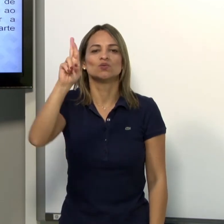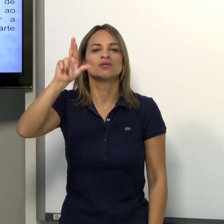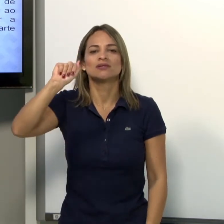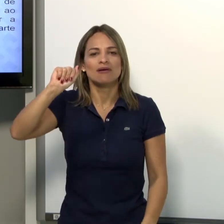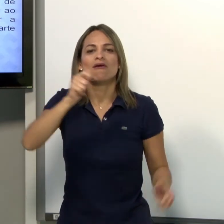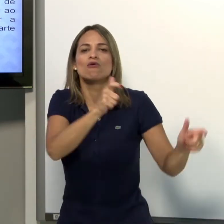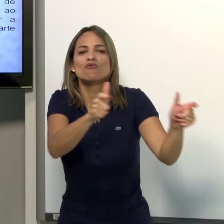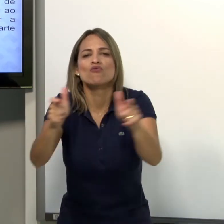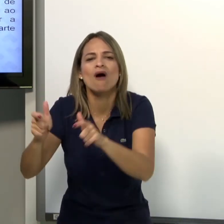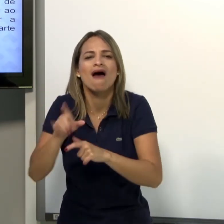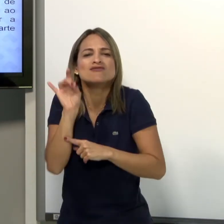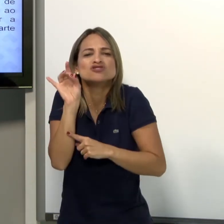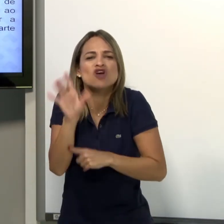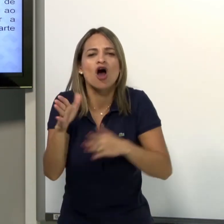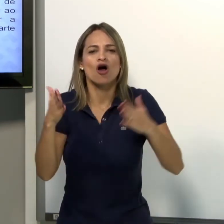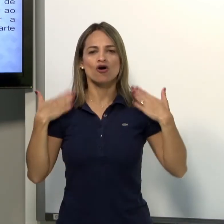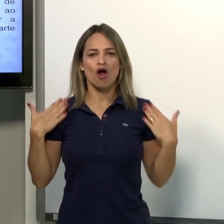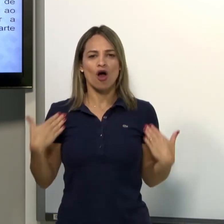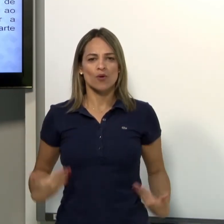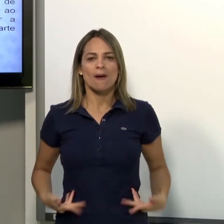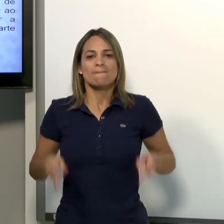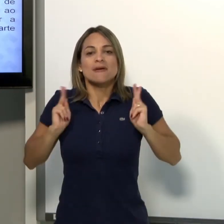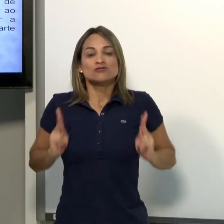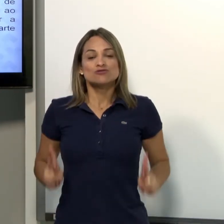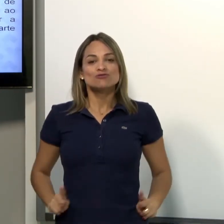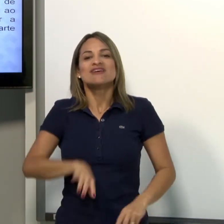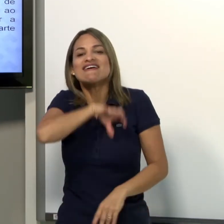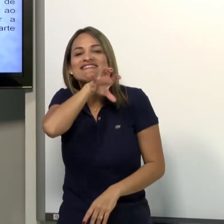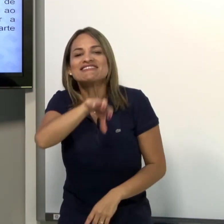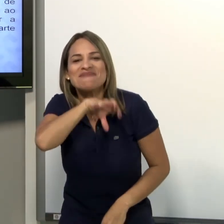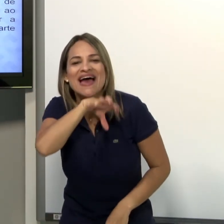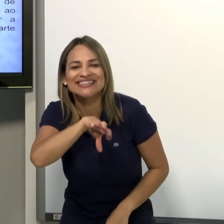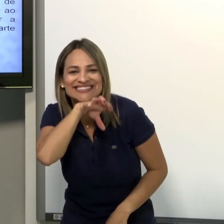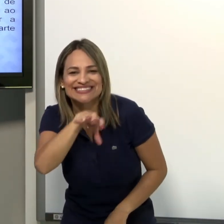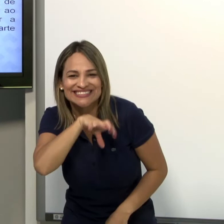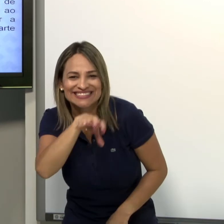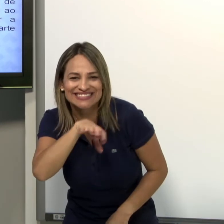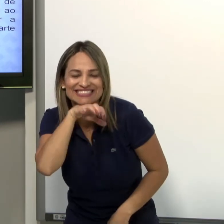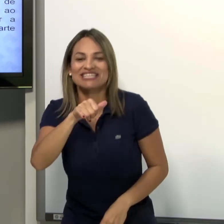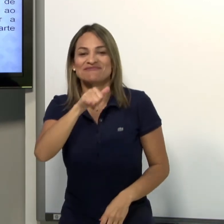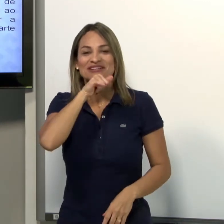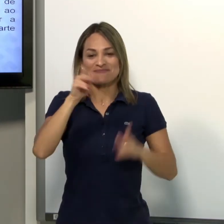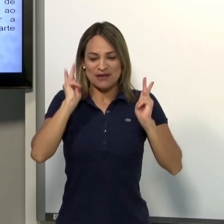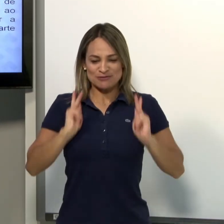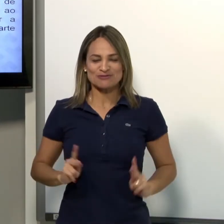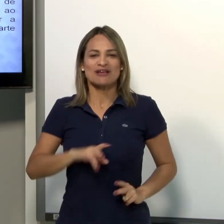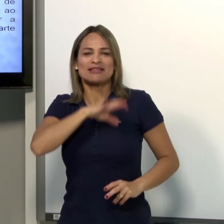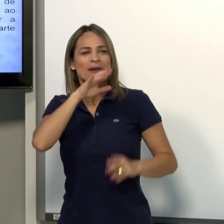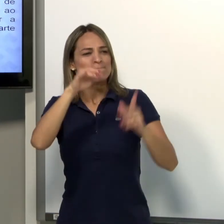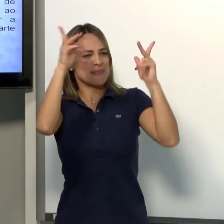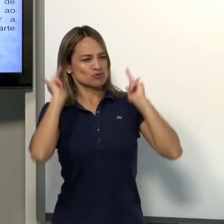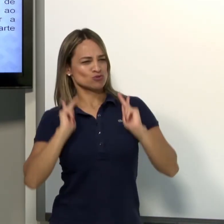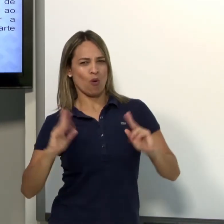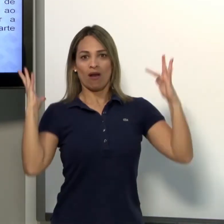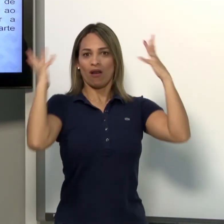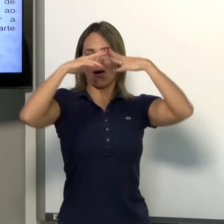textura de alguma parte do corpo. De pessoas ou de animais. Se é aquela pessoa